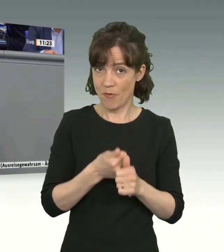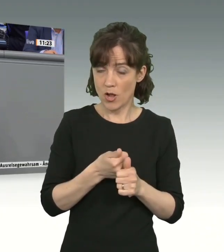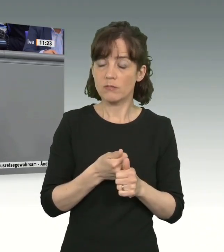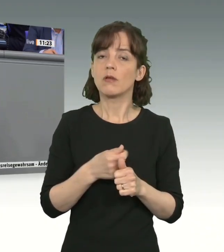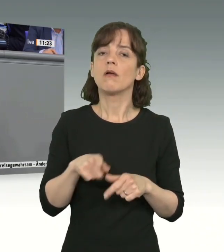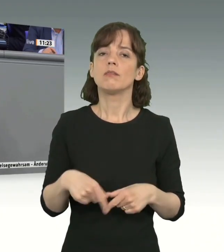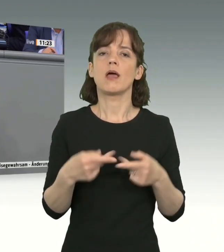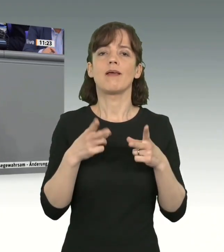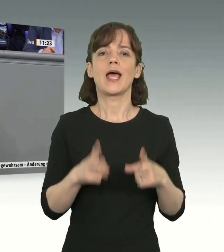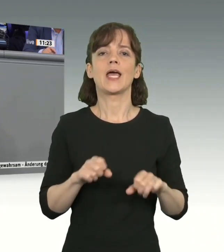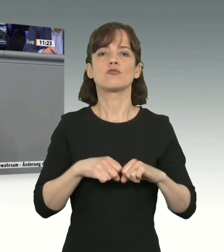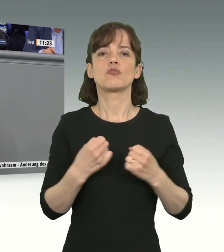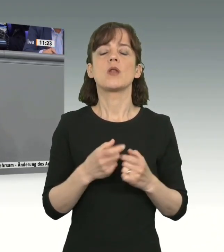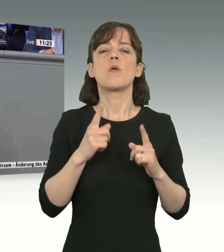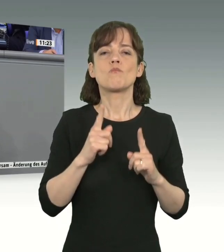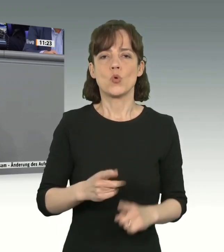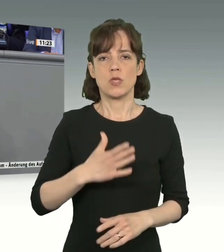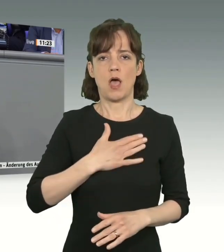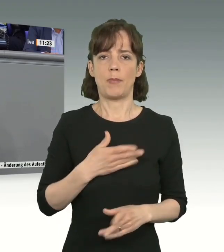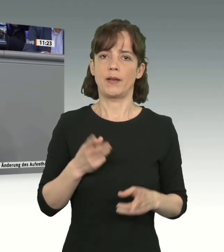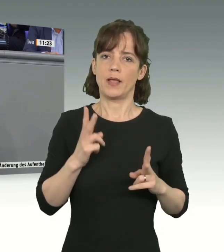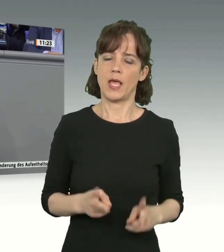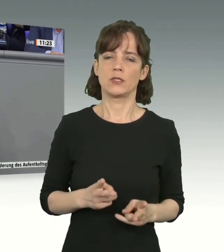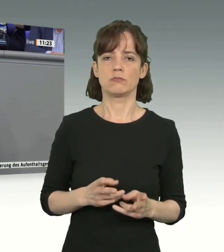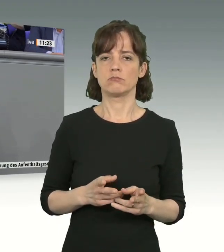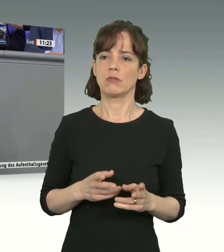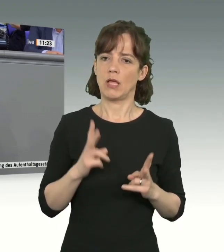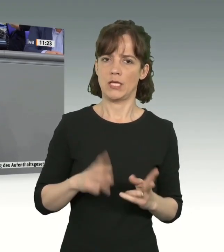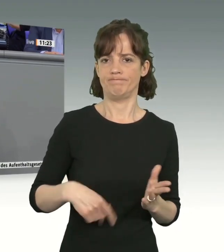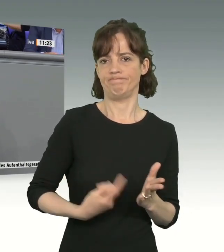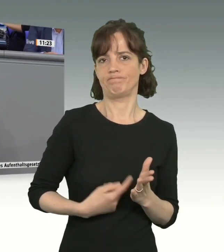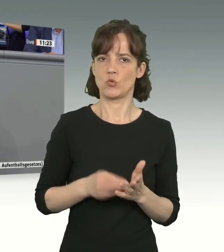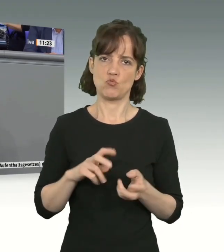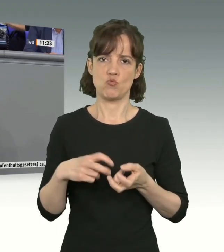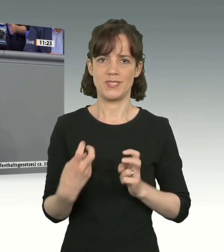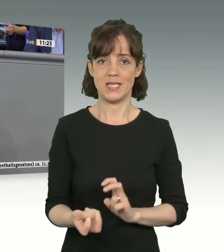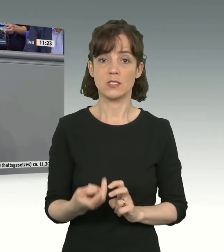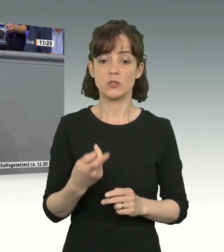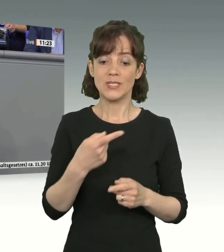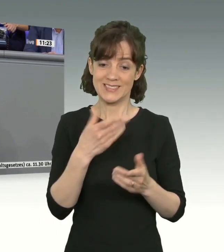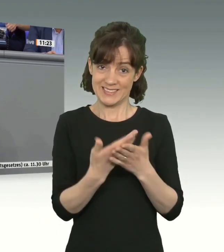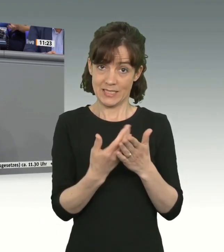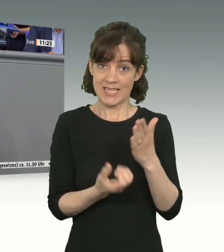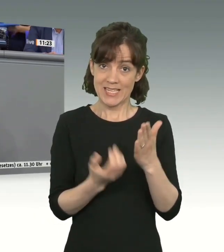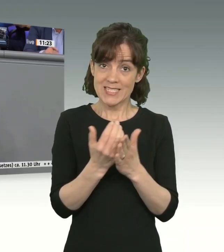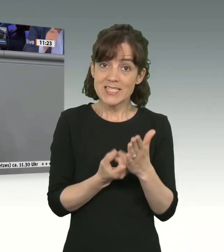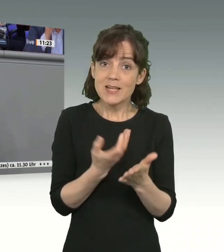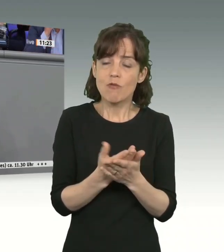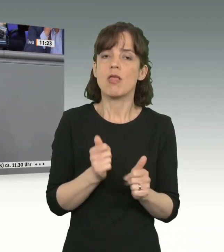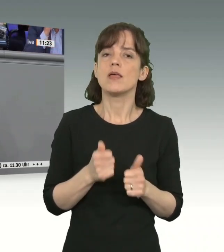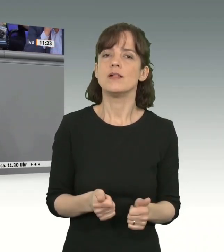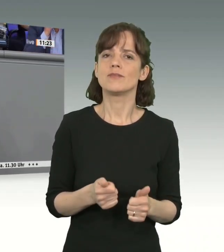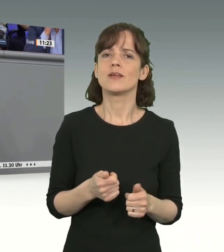Rechtsstaat das Recht auch durchsetzen. Und genau dabei hilft dieser Gesetzentwurf. Es geht hier nicht darum,